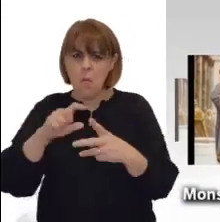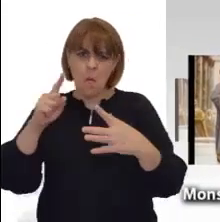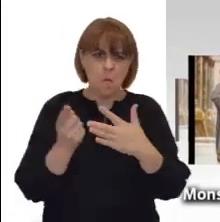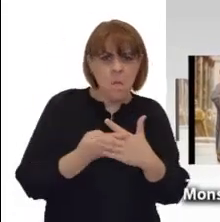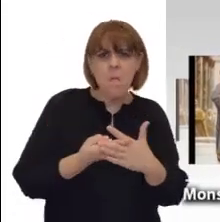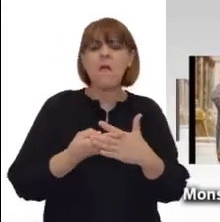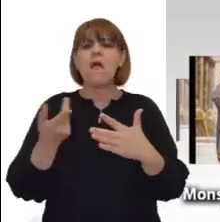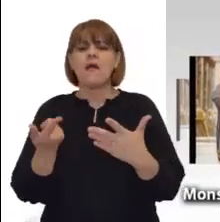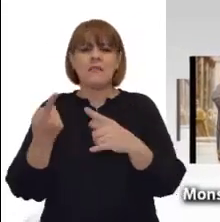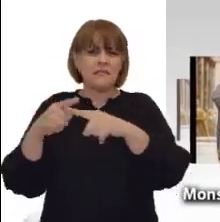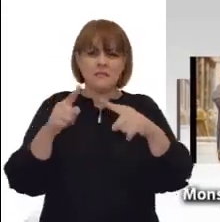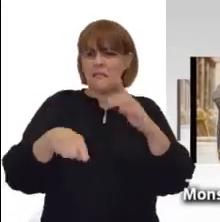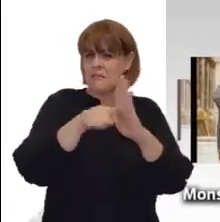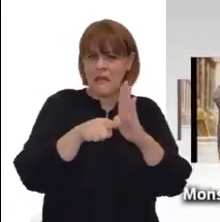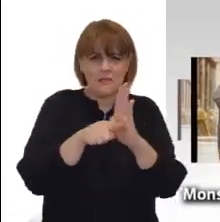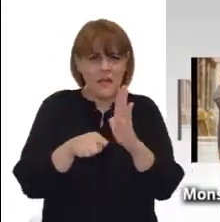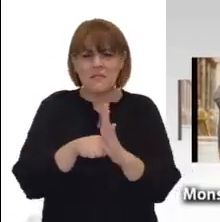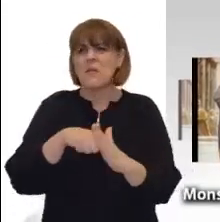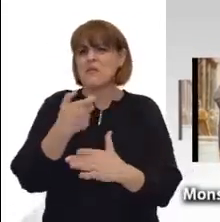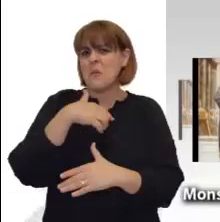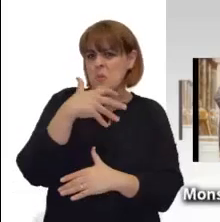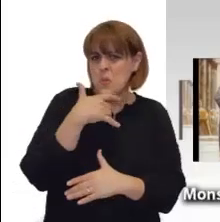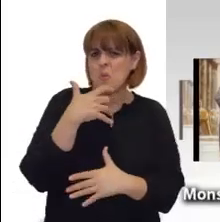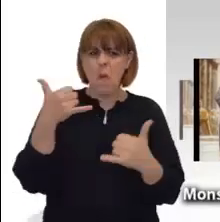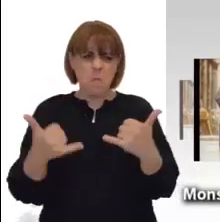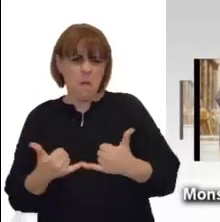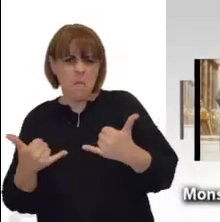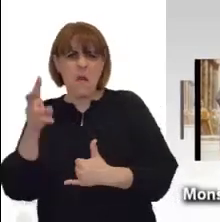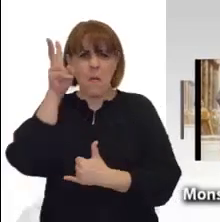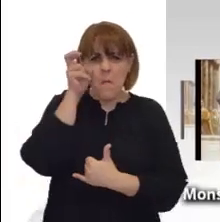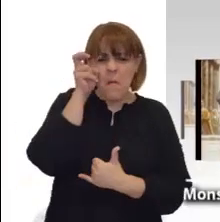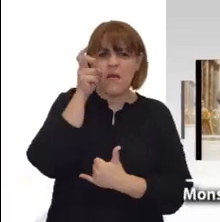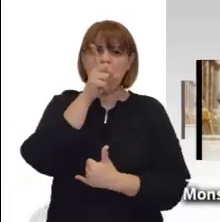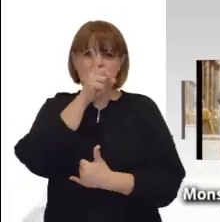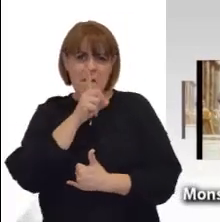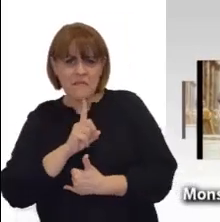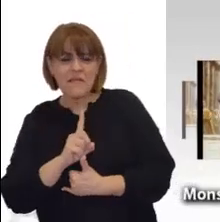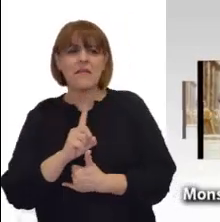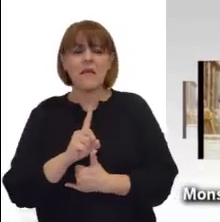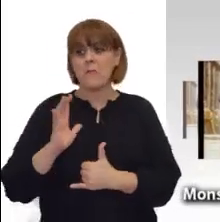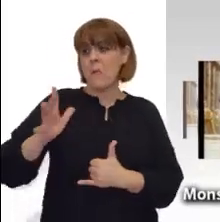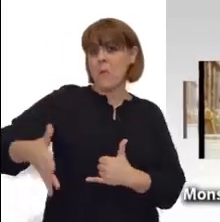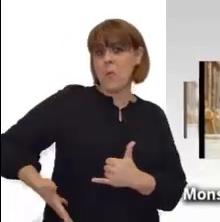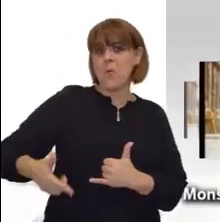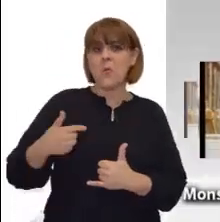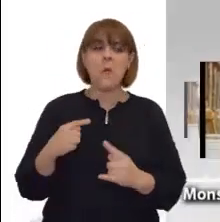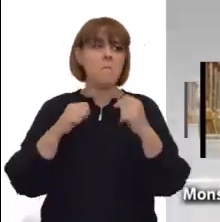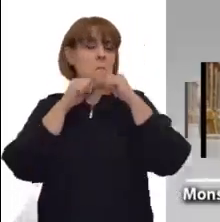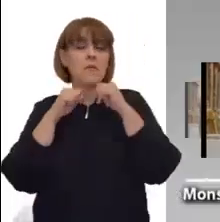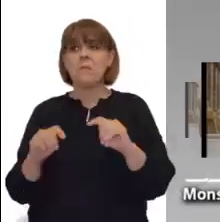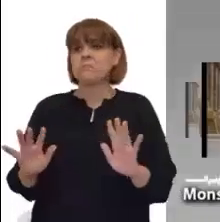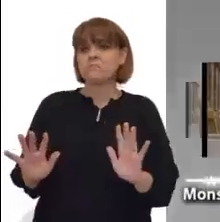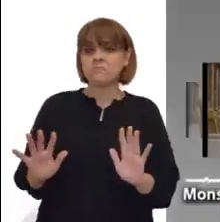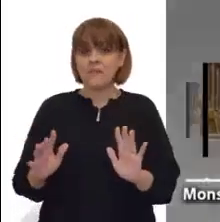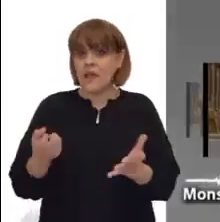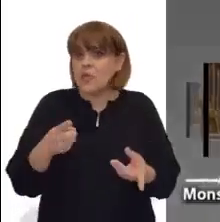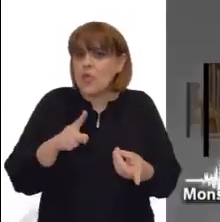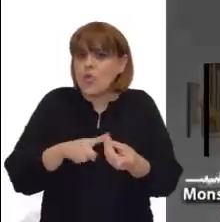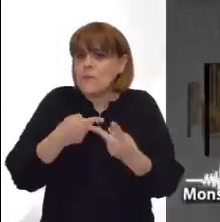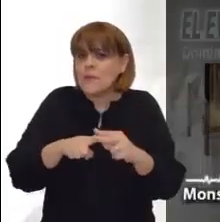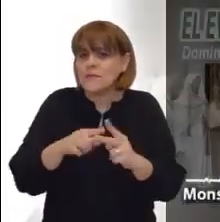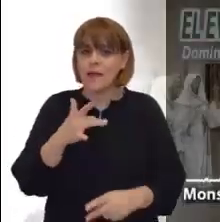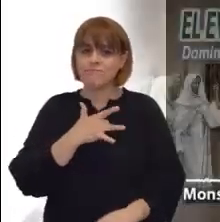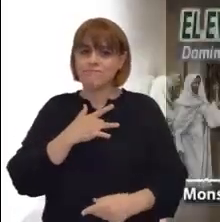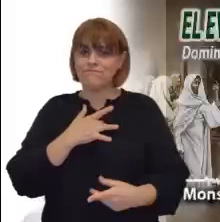pero si no vamos al fondo, si no cambiamos las estructuras injustas, si no cambia el corazón del